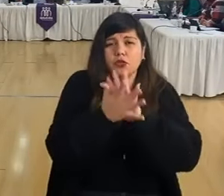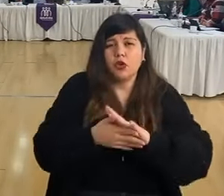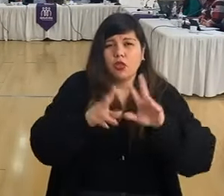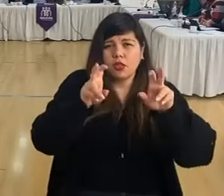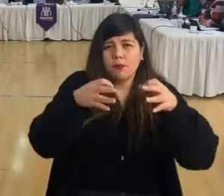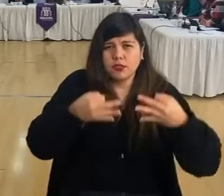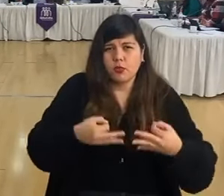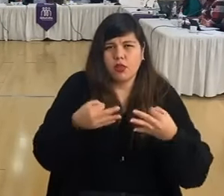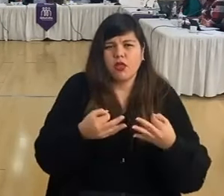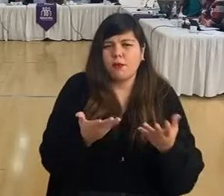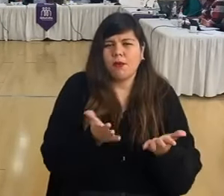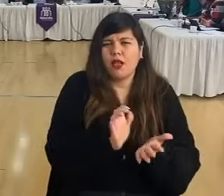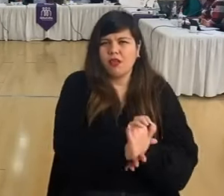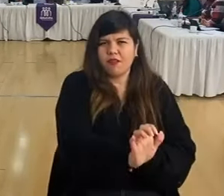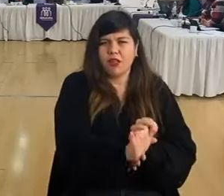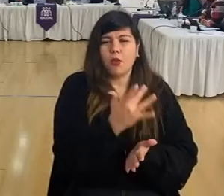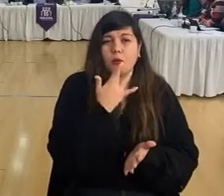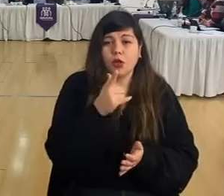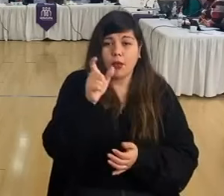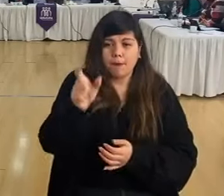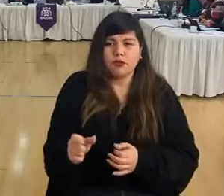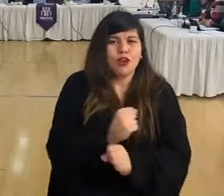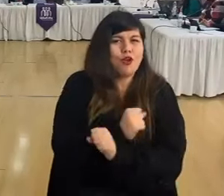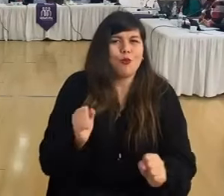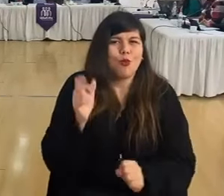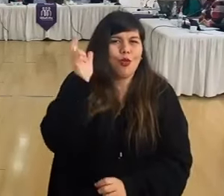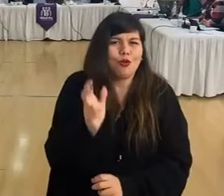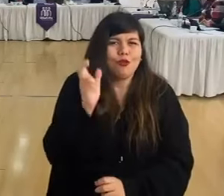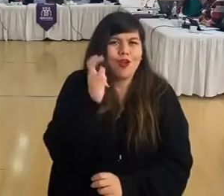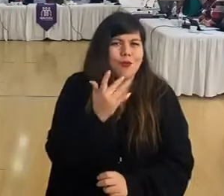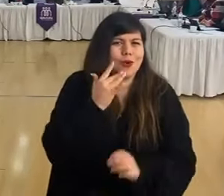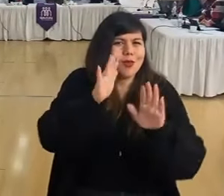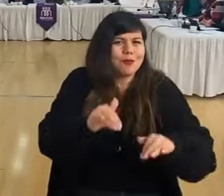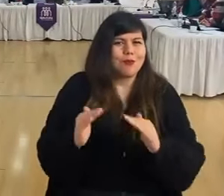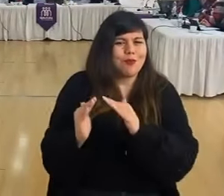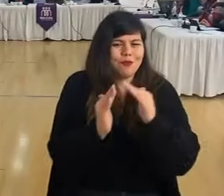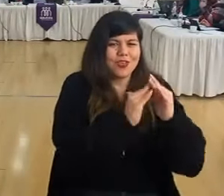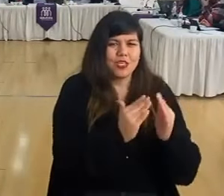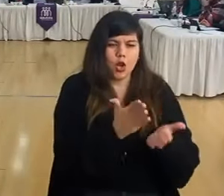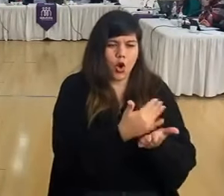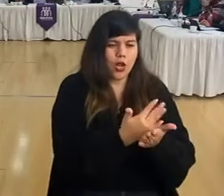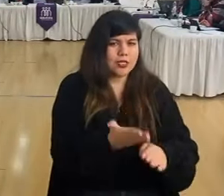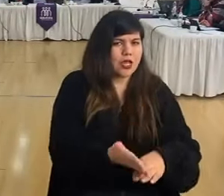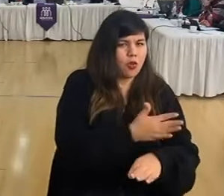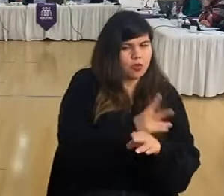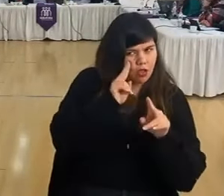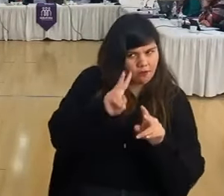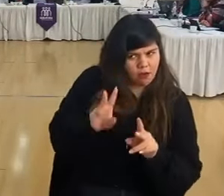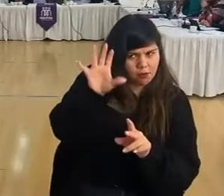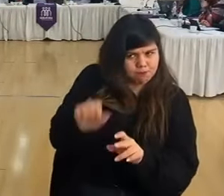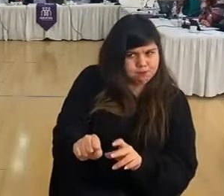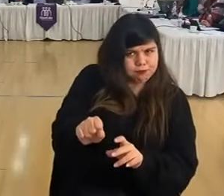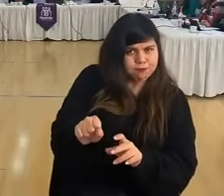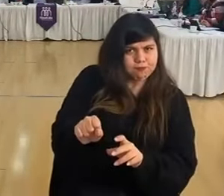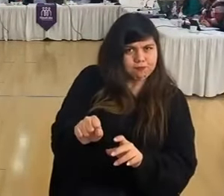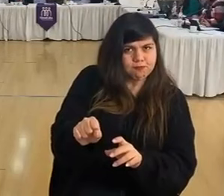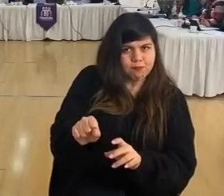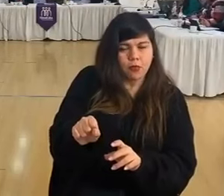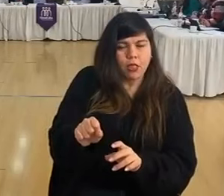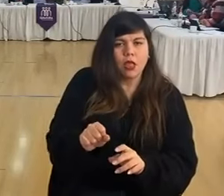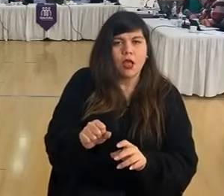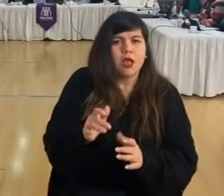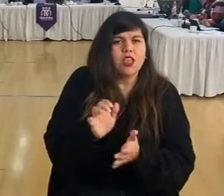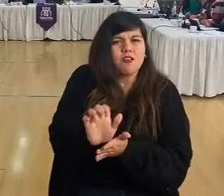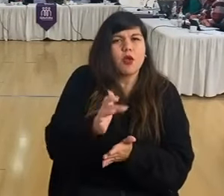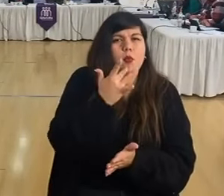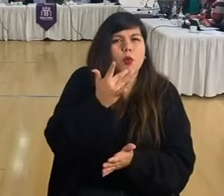seguridad para evitar este tipo de cosas porque esta persona no pudo seguir delinquiendo porque los mismos vecinos organizados de la San Esteban los lograron reducir y